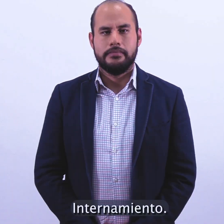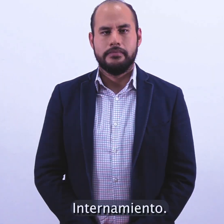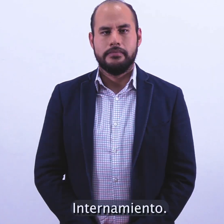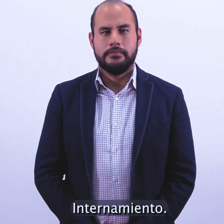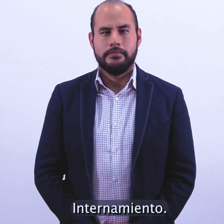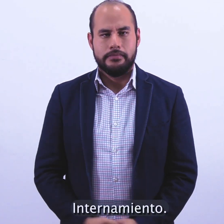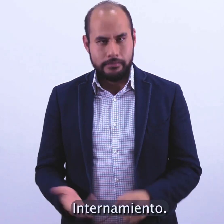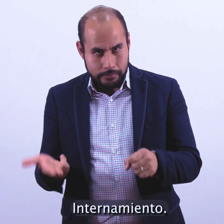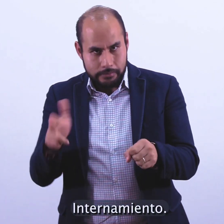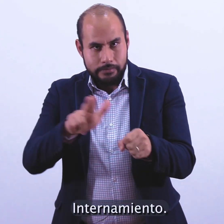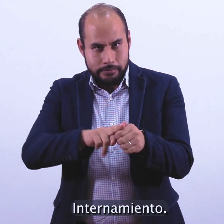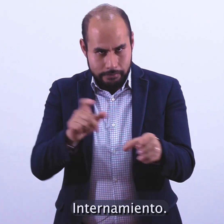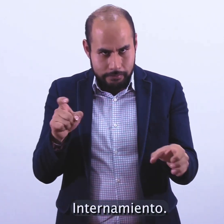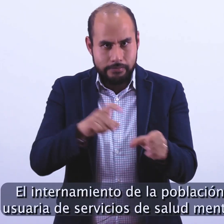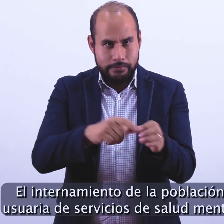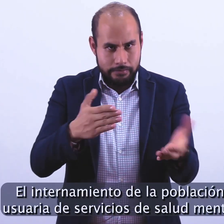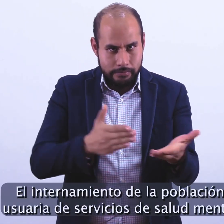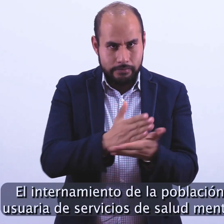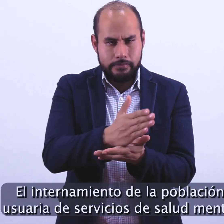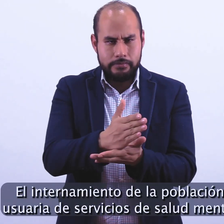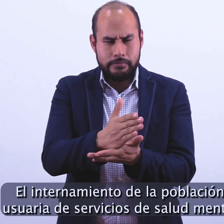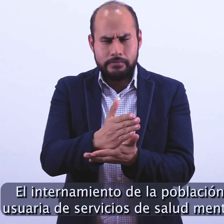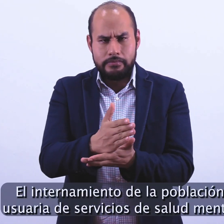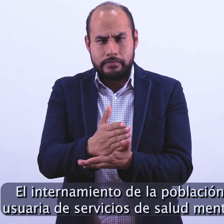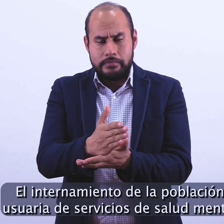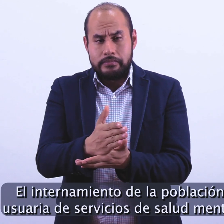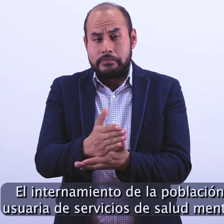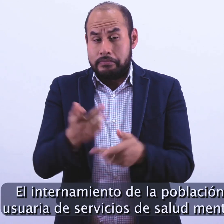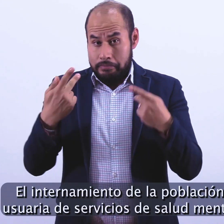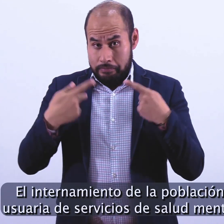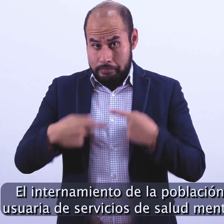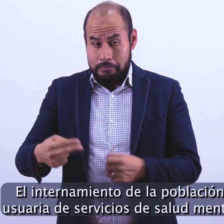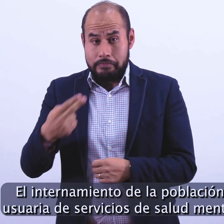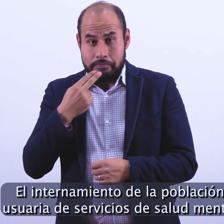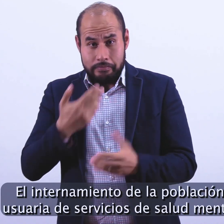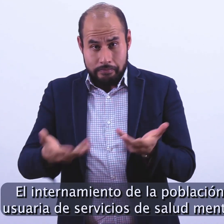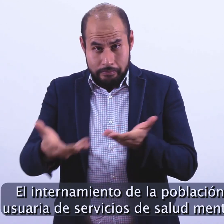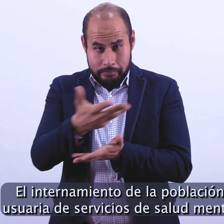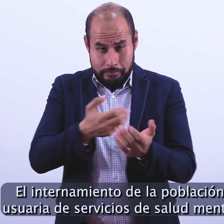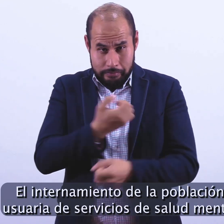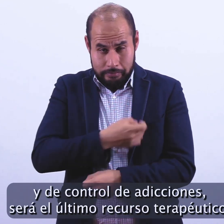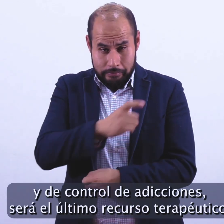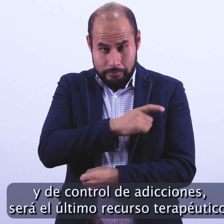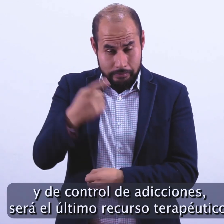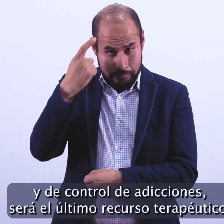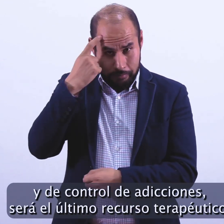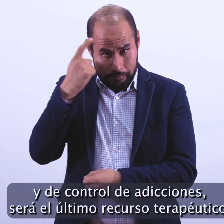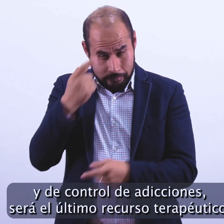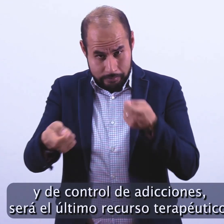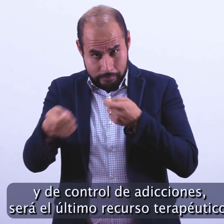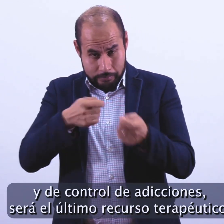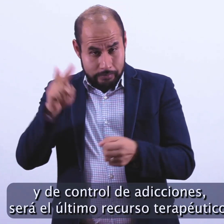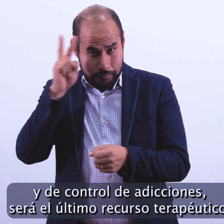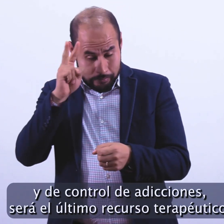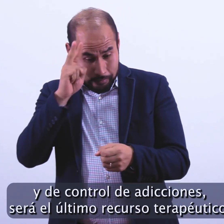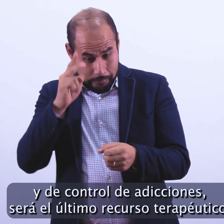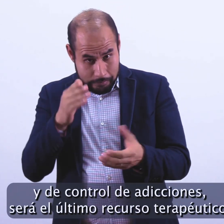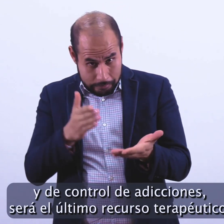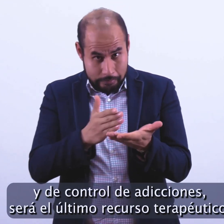Internamiento El internamiento de la población usuaria de servicios de salud mental y del control de adicciones será el último